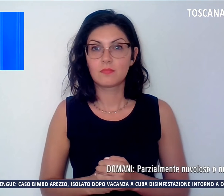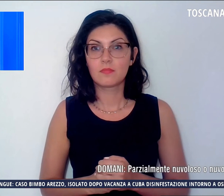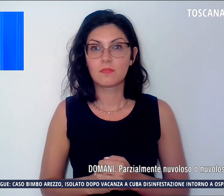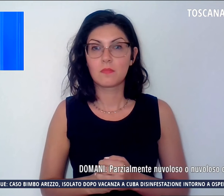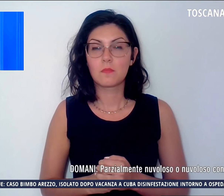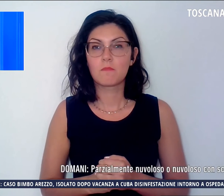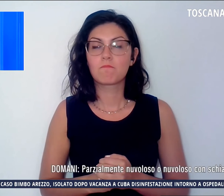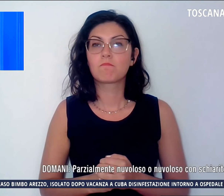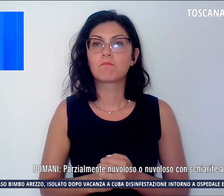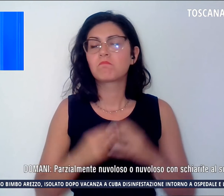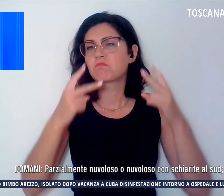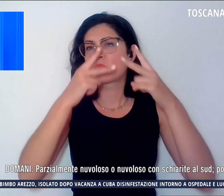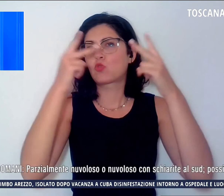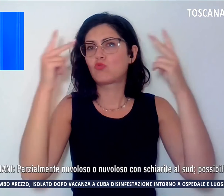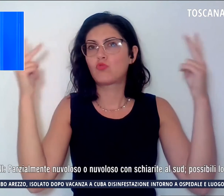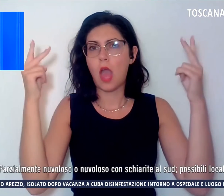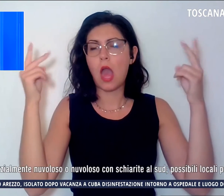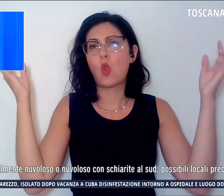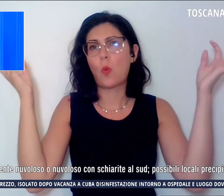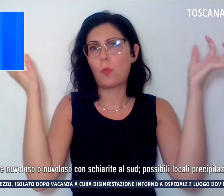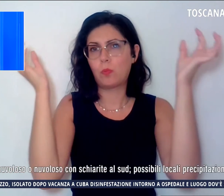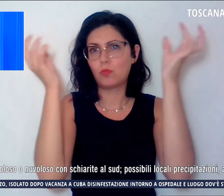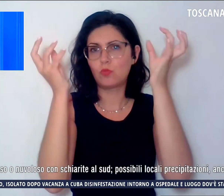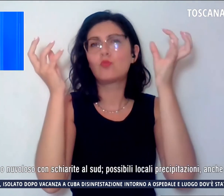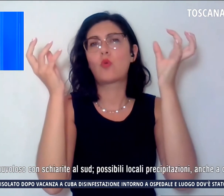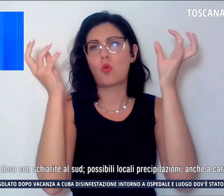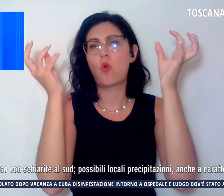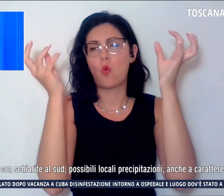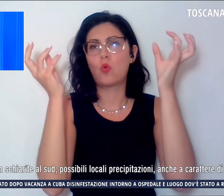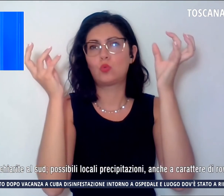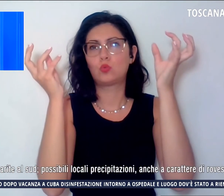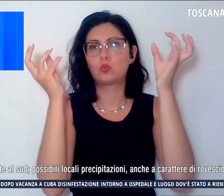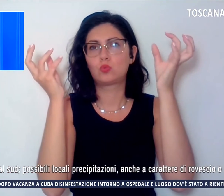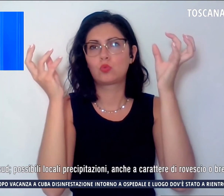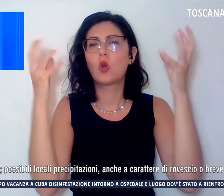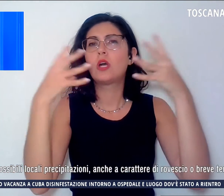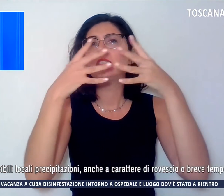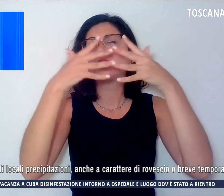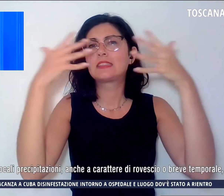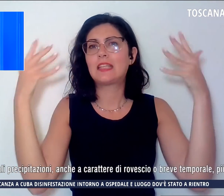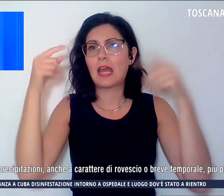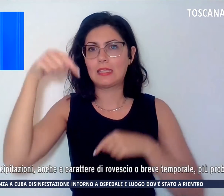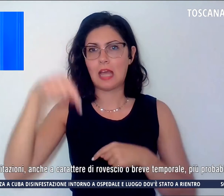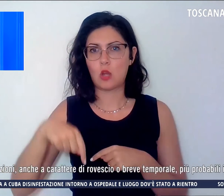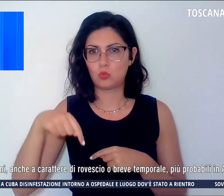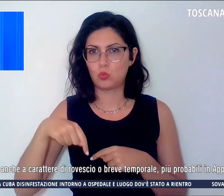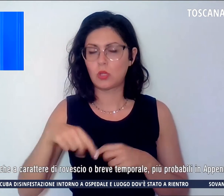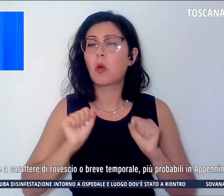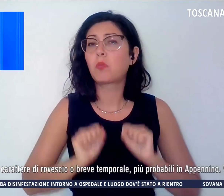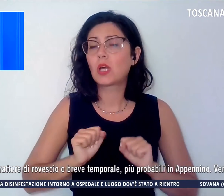il cielo sarà parzialmente nuvoloso o nuvoloso con schiarite al sud, possibili locali